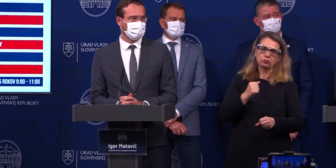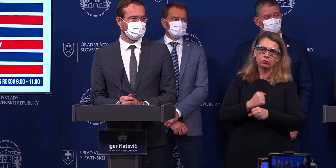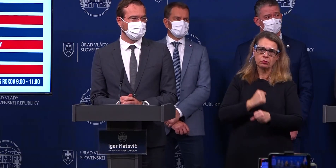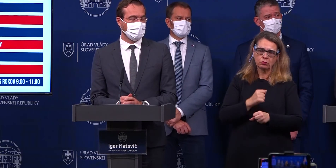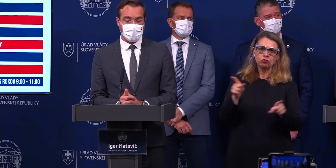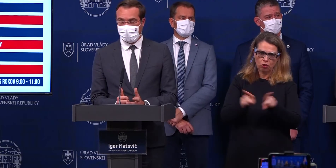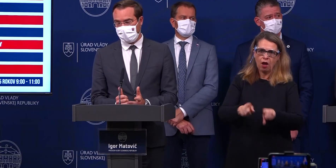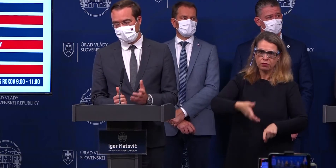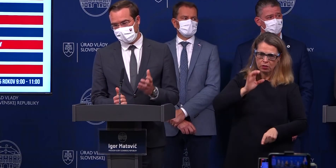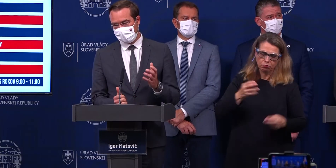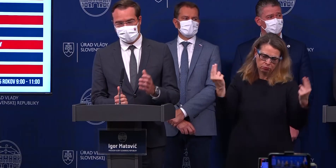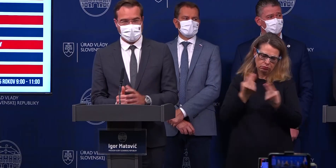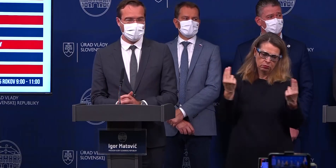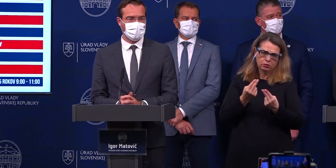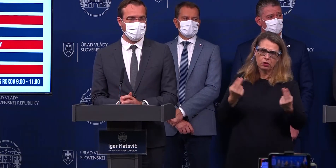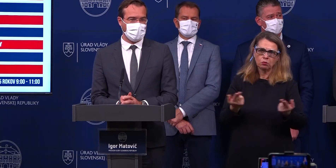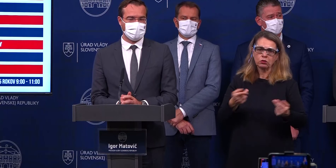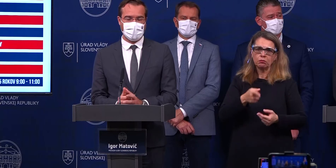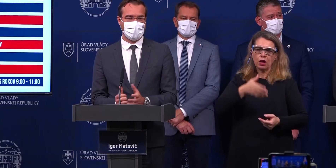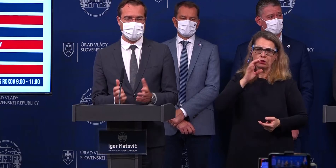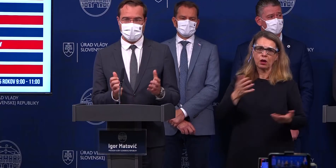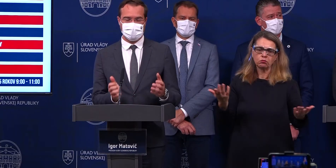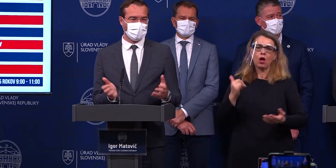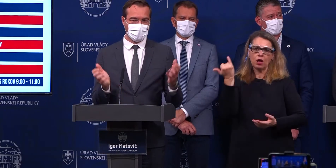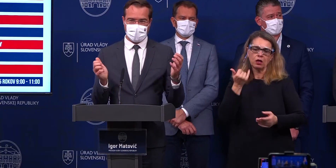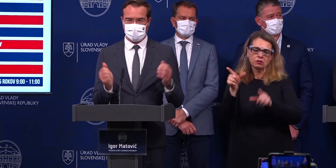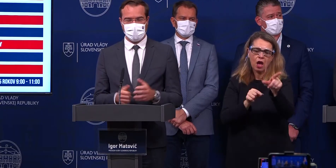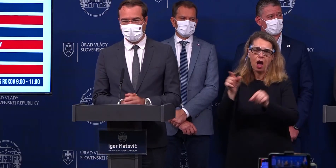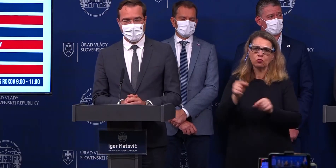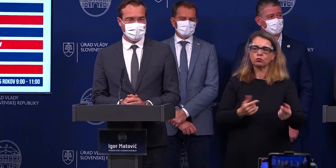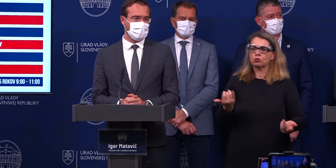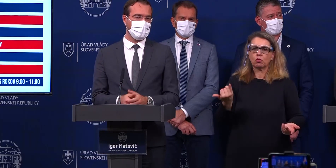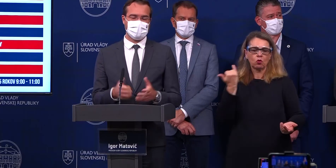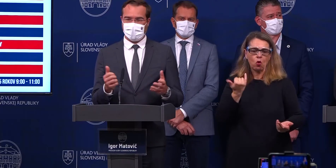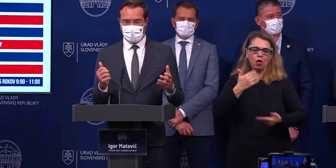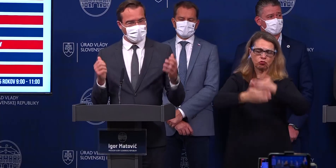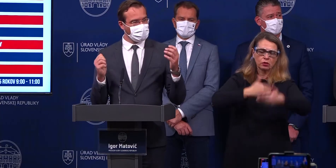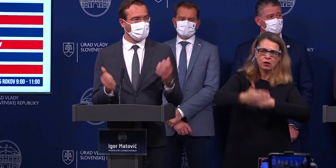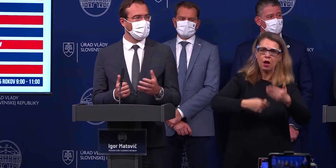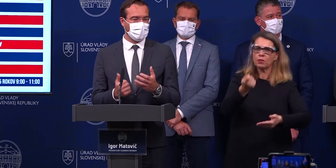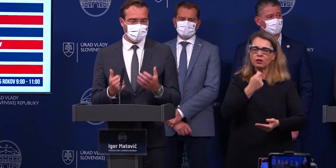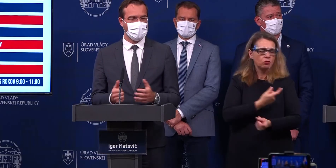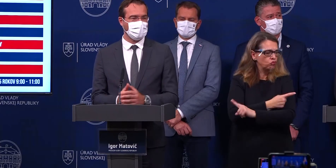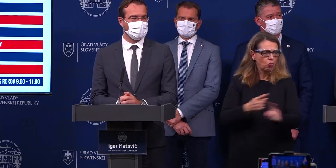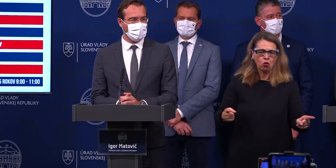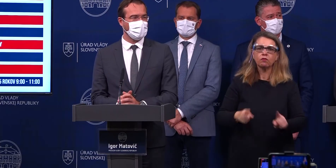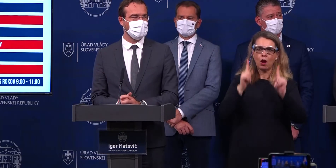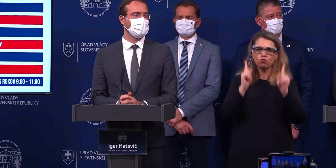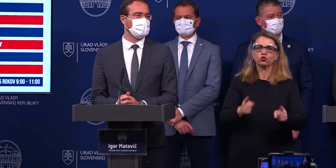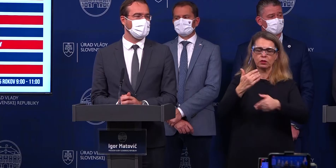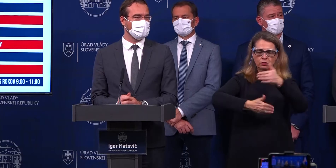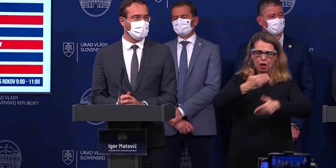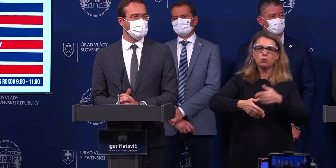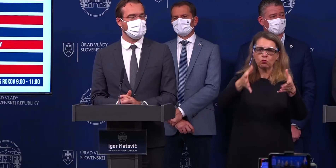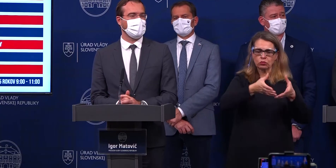Aj nápoje si tak môžete tam ísť kúpiť, aj zákusok, koláčik, zabaliť si tam jedlo, čokoľvek, ale musia vám to zabaliť,